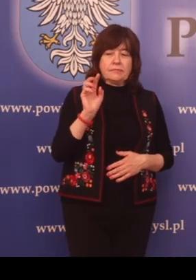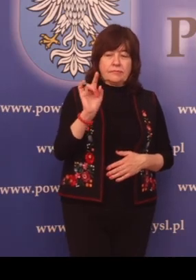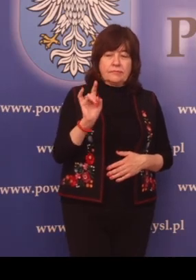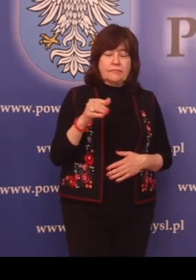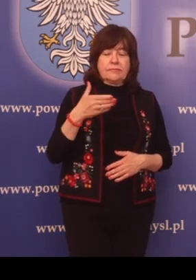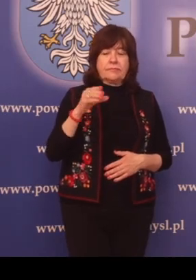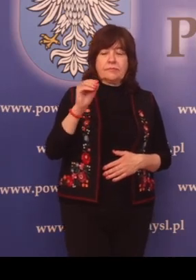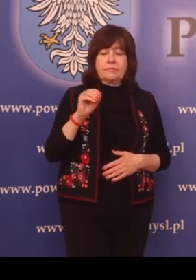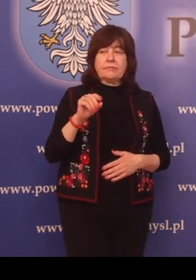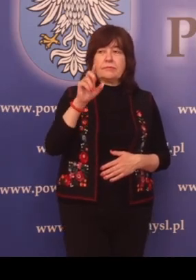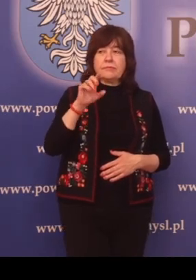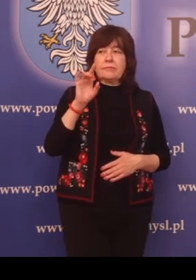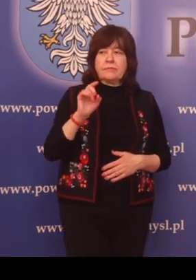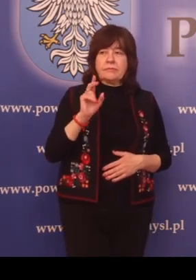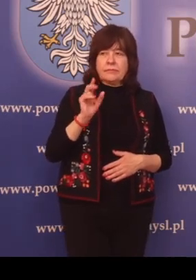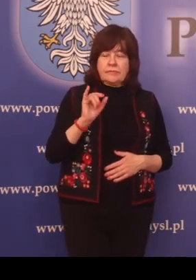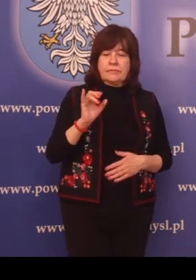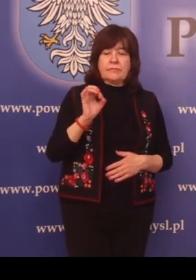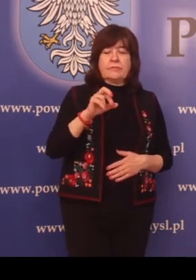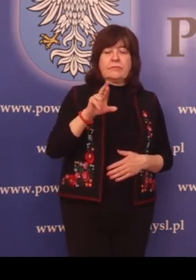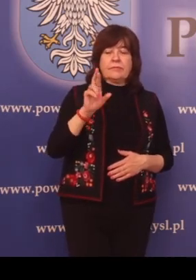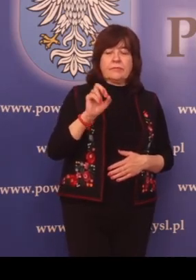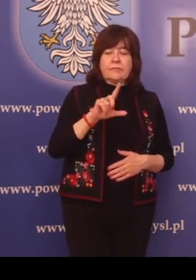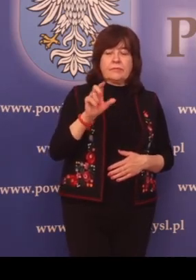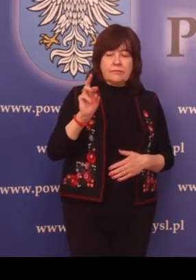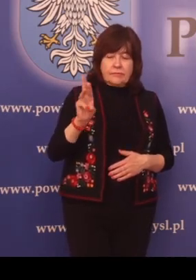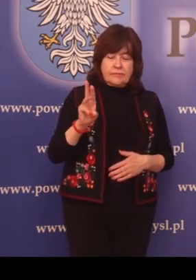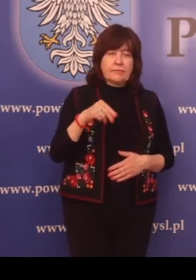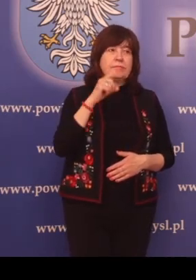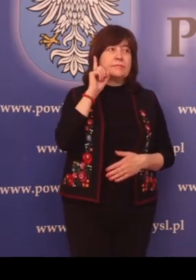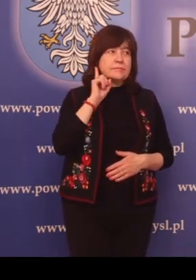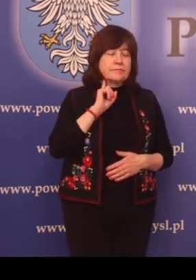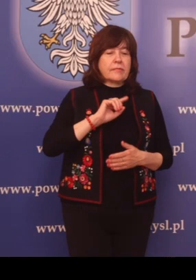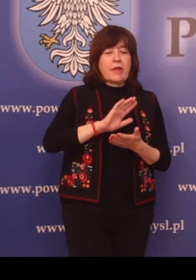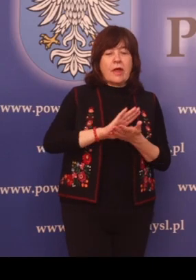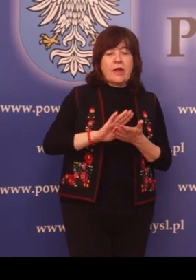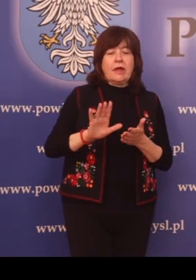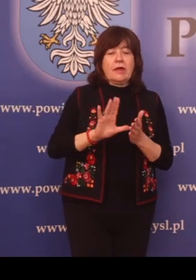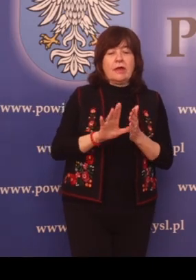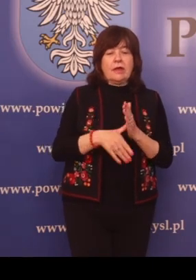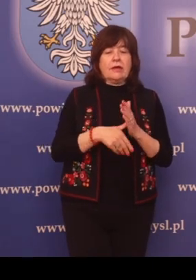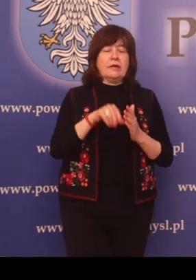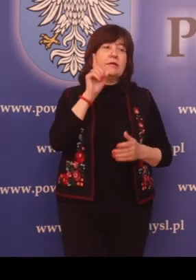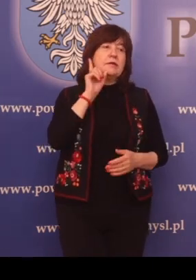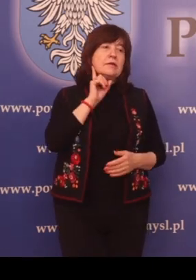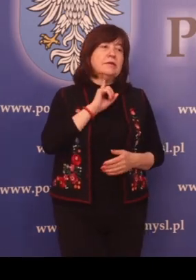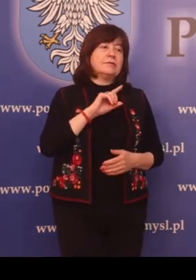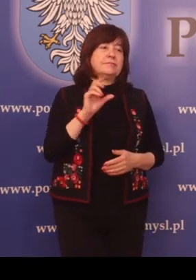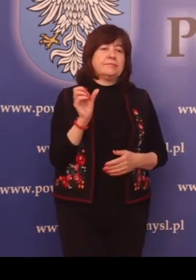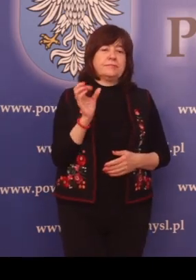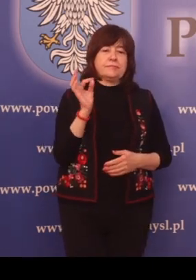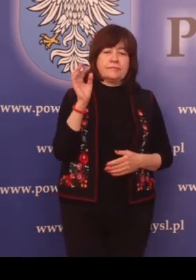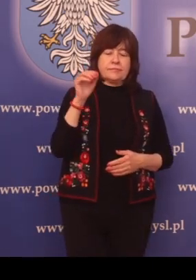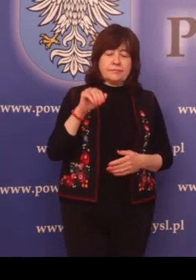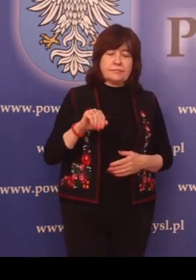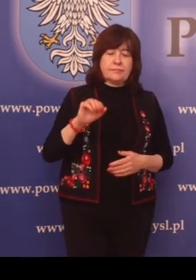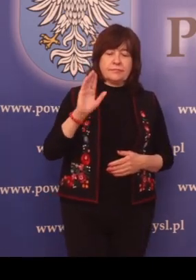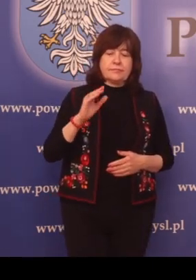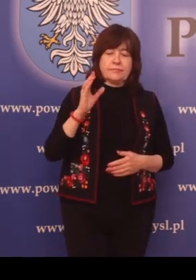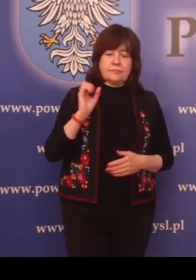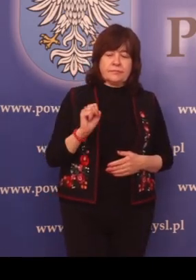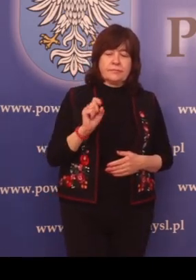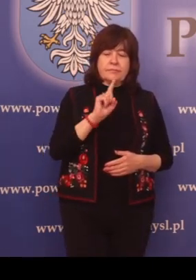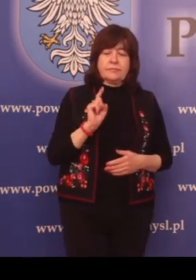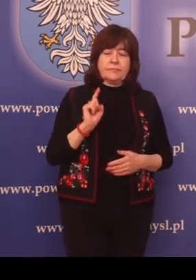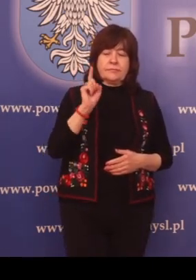Medyki, Orłów, Przemyśla, Bezmiasta Przemyśla, Stubna, Żurawicy.